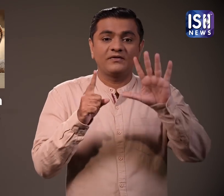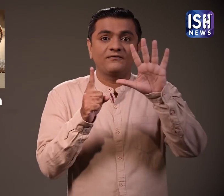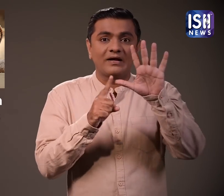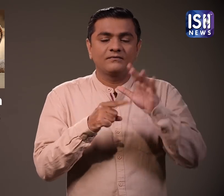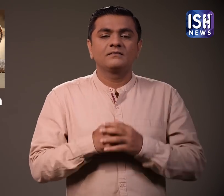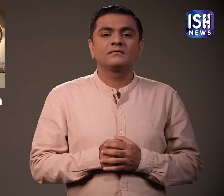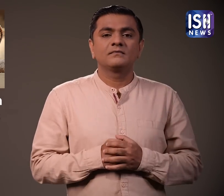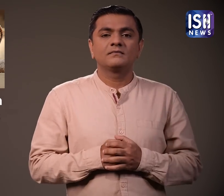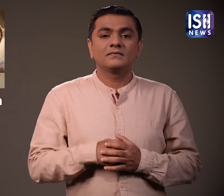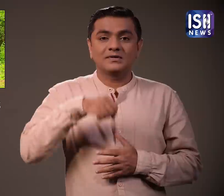भारत्य गेंडा